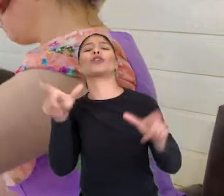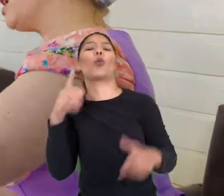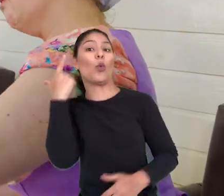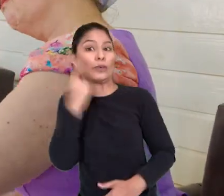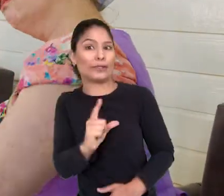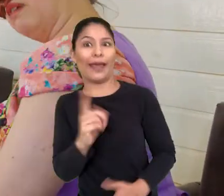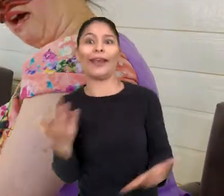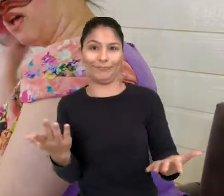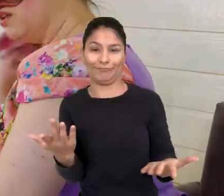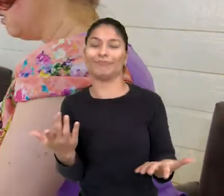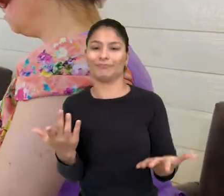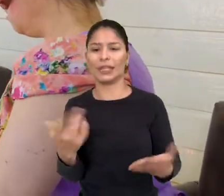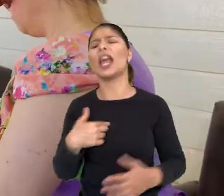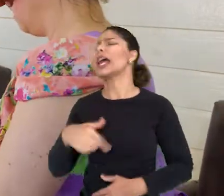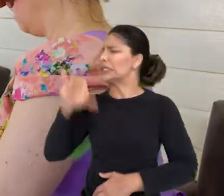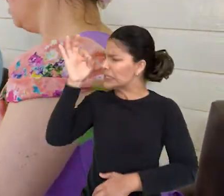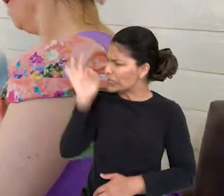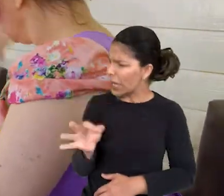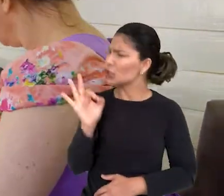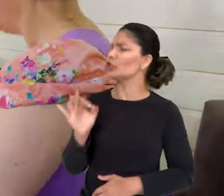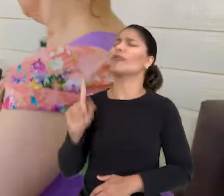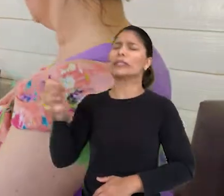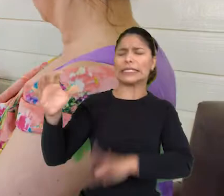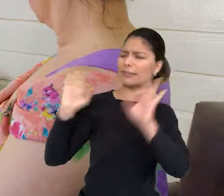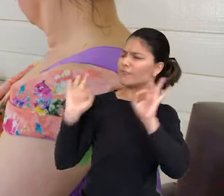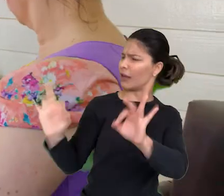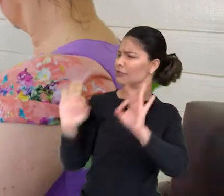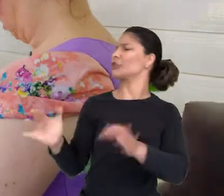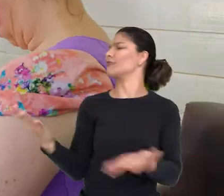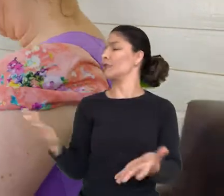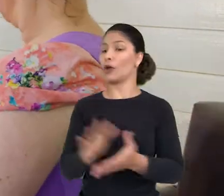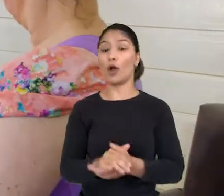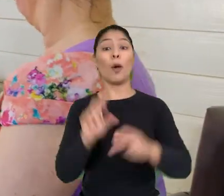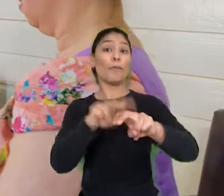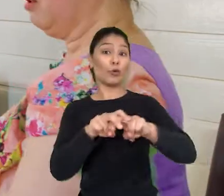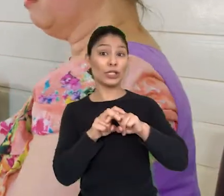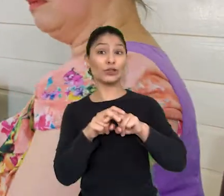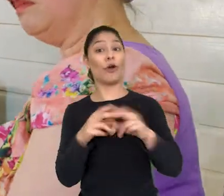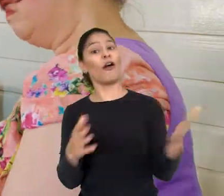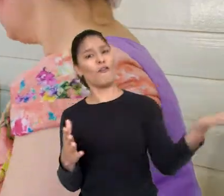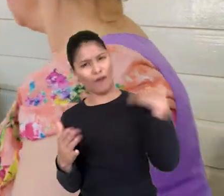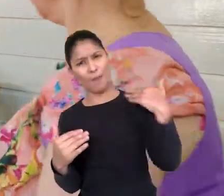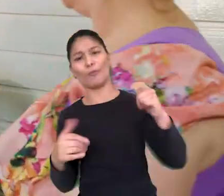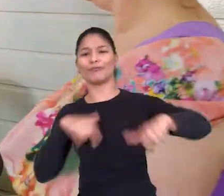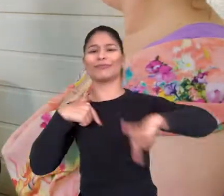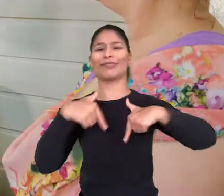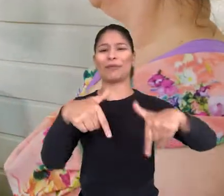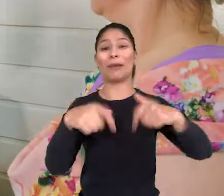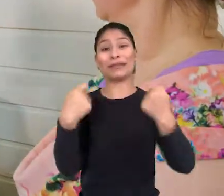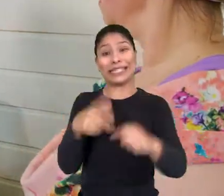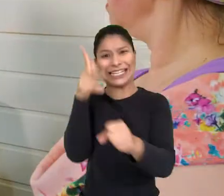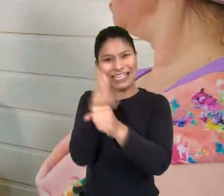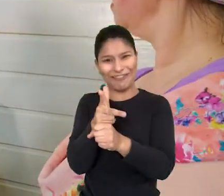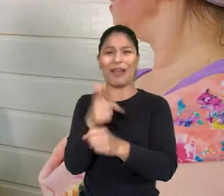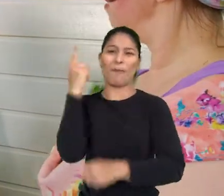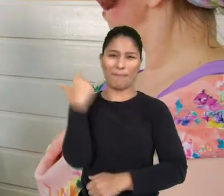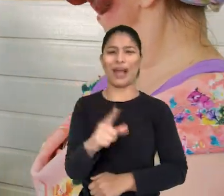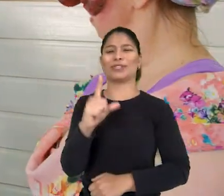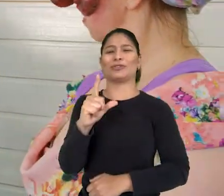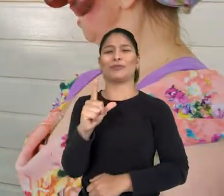qualquer um. Não é, Fiorellinha. E tu tá certíssima. Tá certíssima. Por isso, vamos trabalhar. Nós precisamos gravar mais